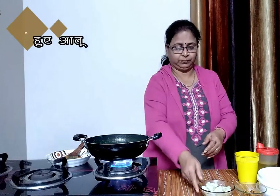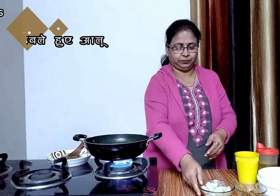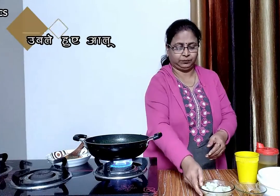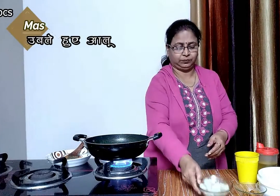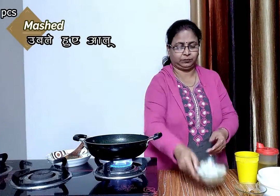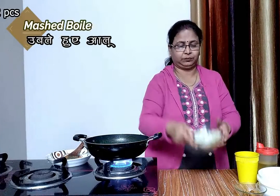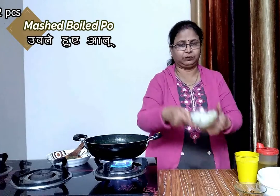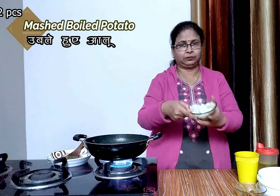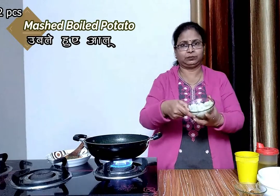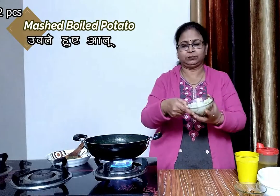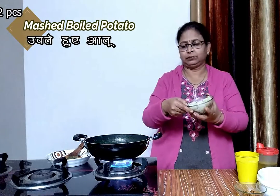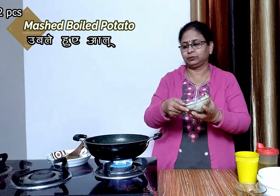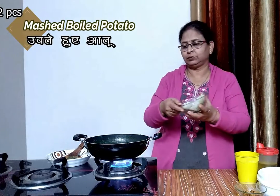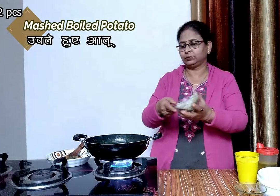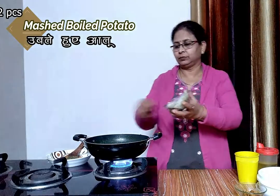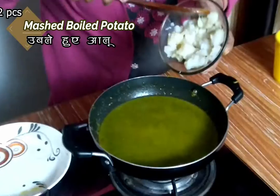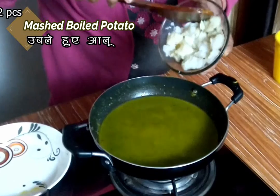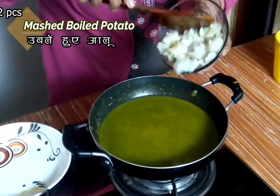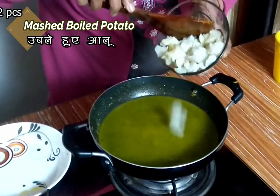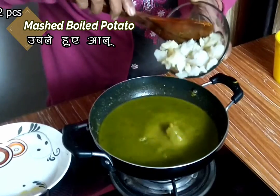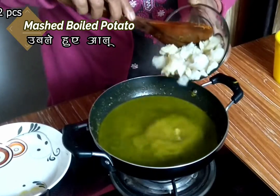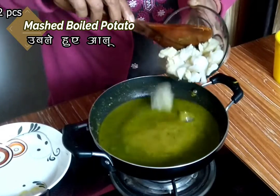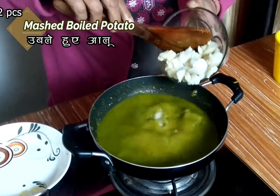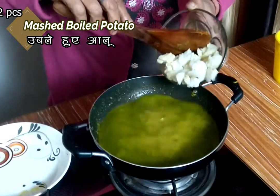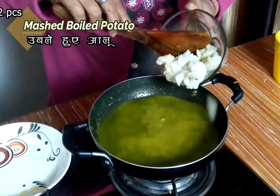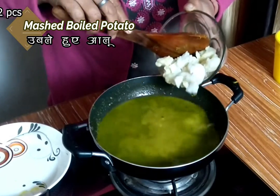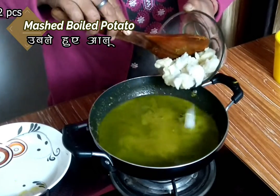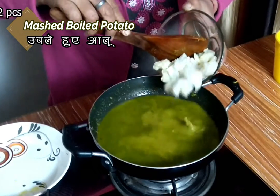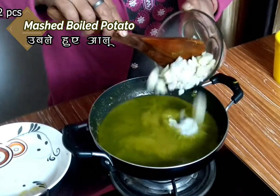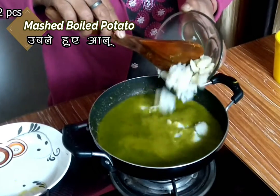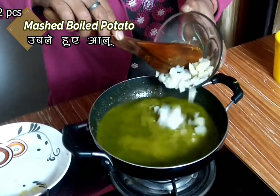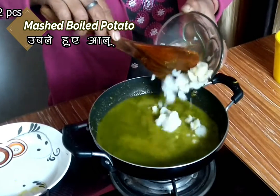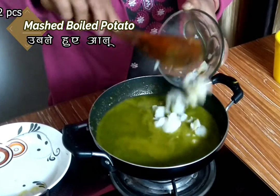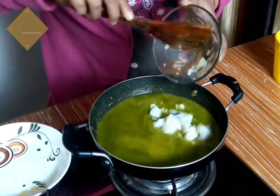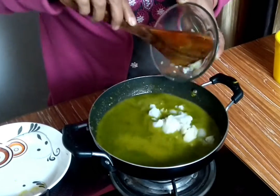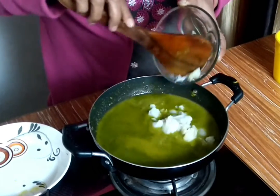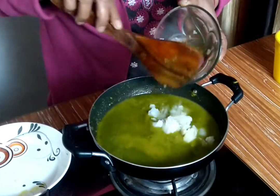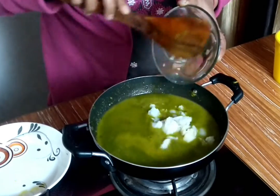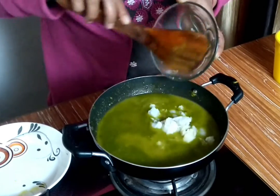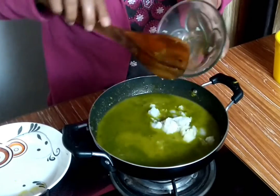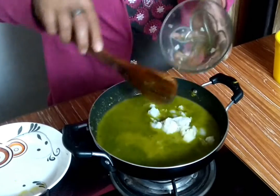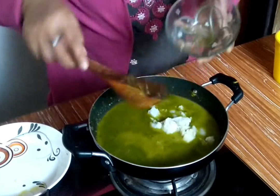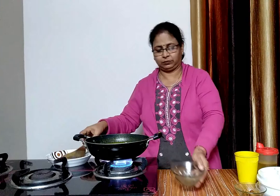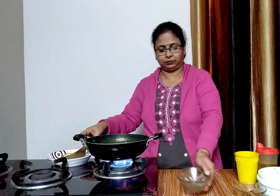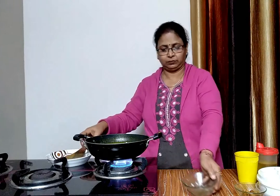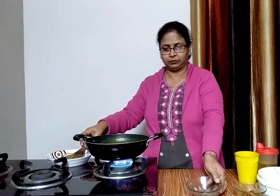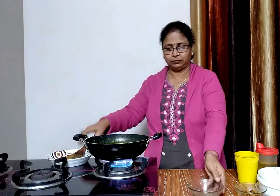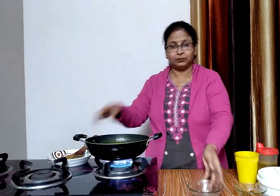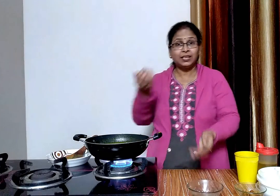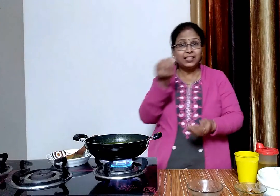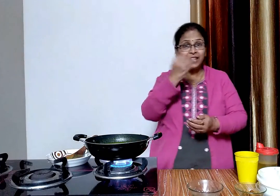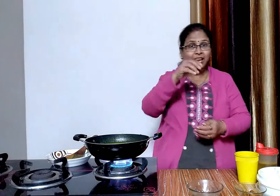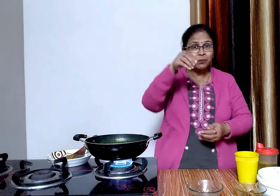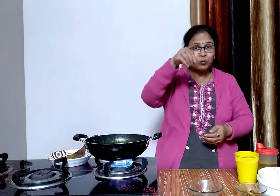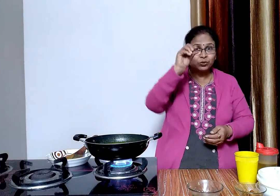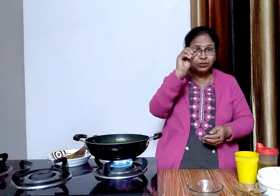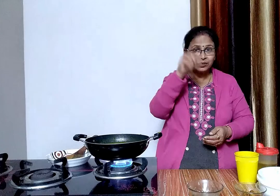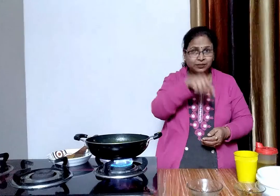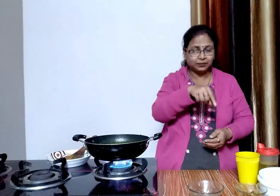और फ्राय की हुए मंगोर्डी डालेंगे